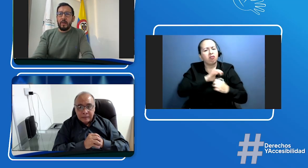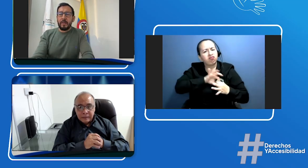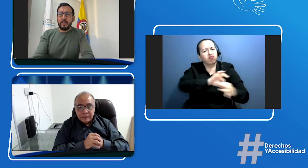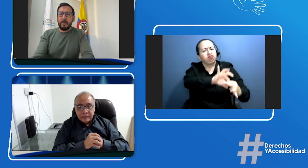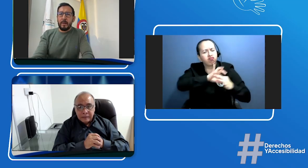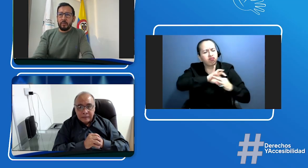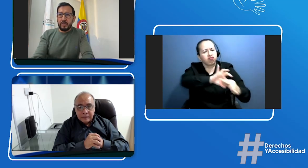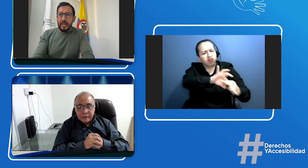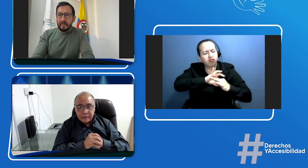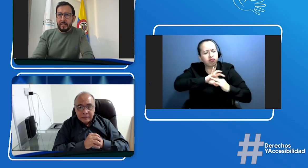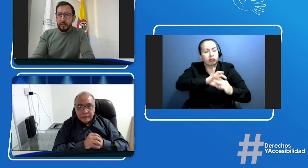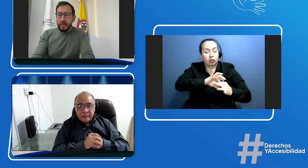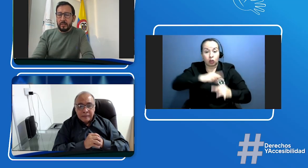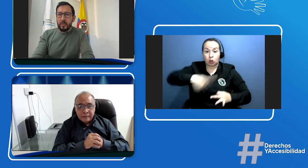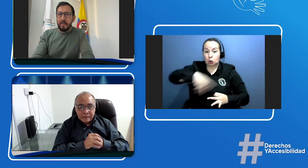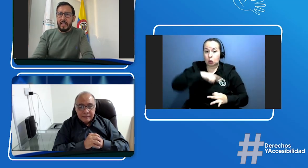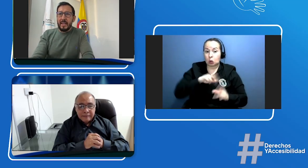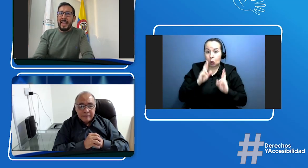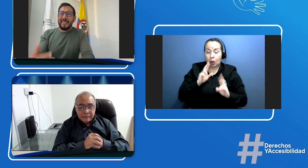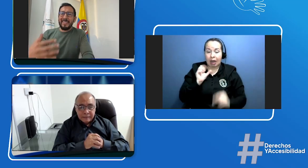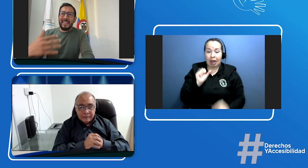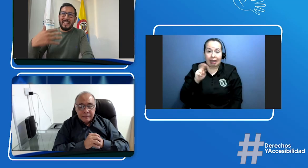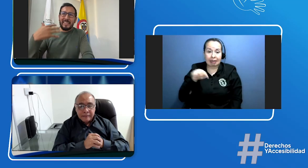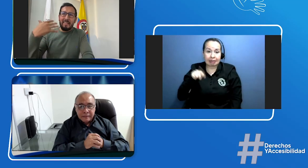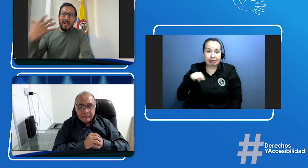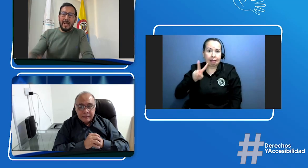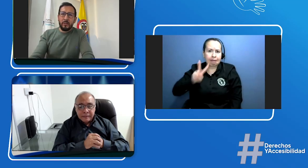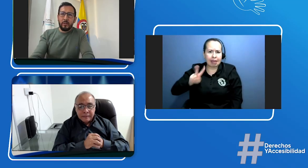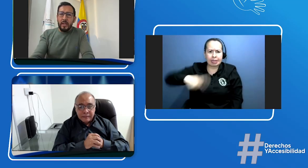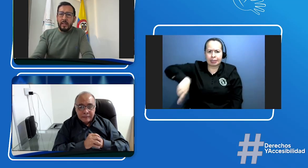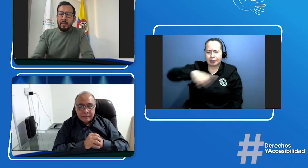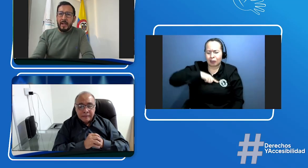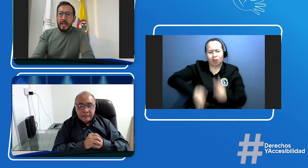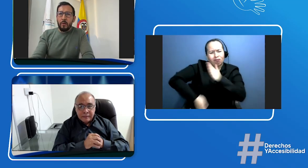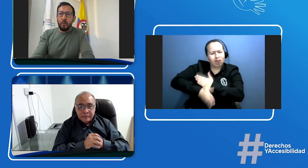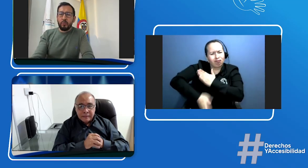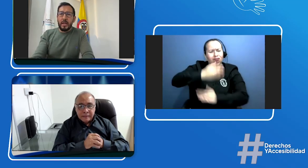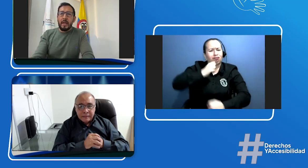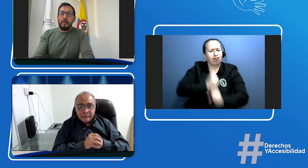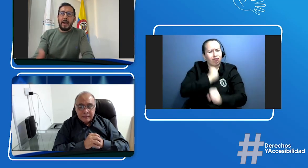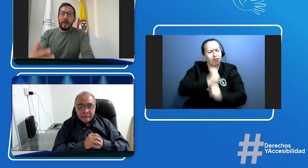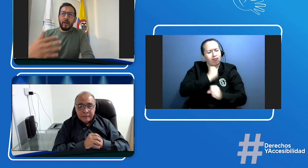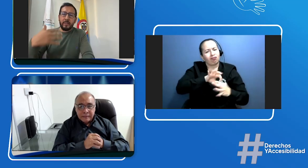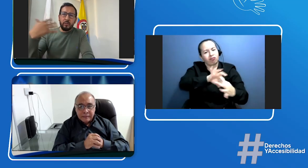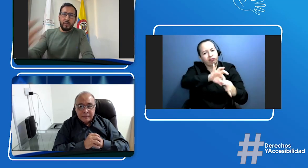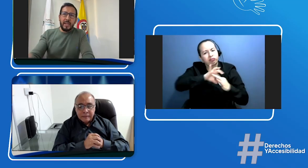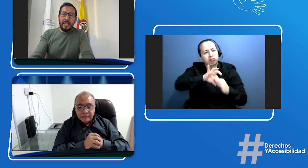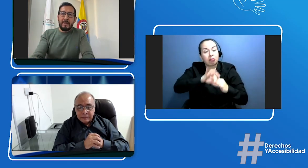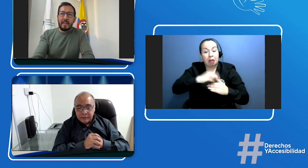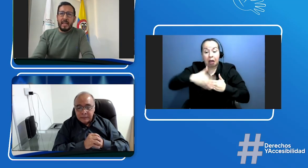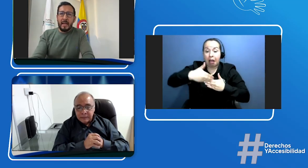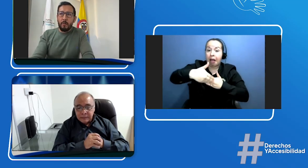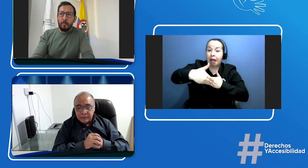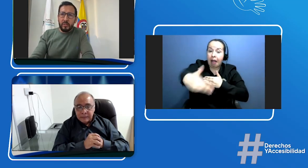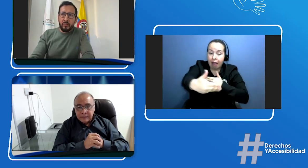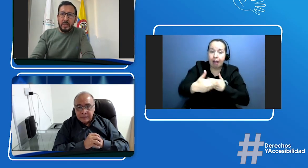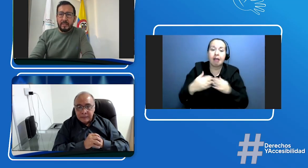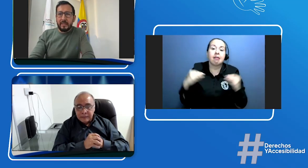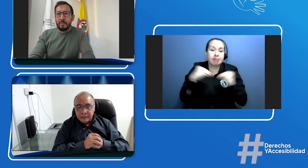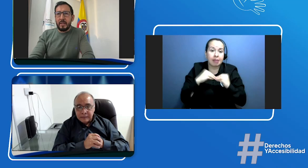esperamos desde la agencia nacional de seguridad vial seguir trabajando de manera conjunta para lo que se nos viene y brindar un proceso de licenciamiento